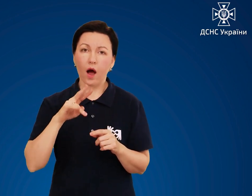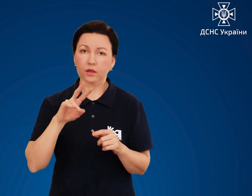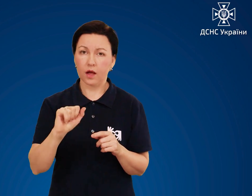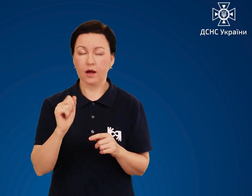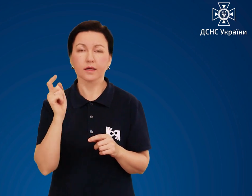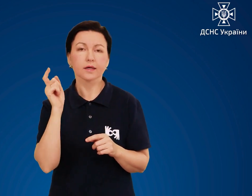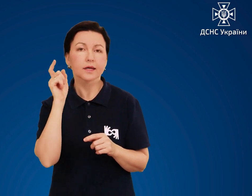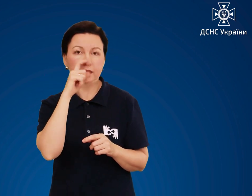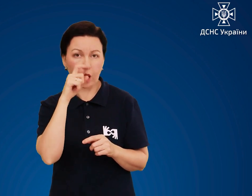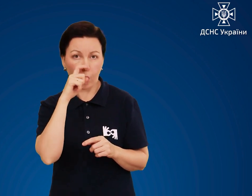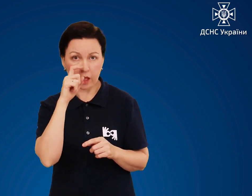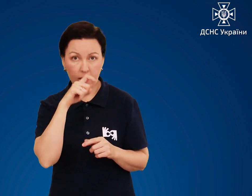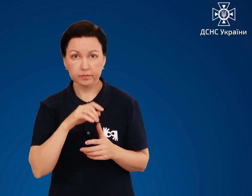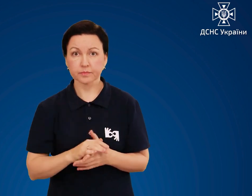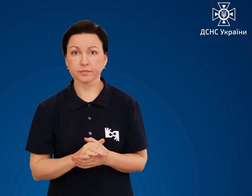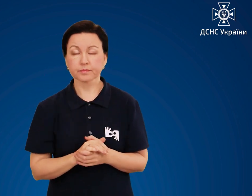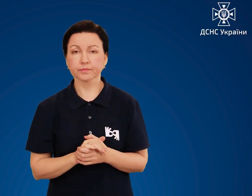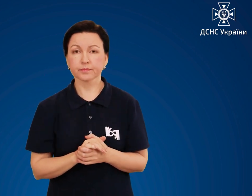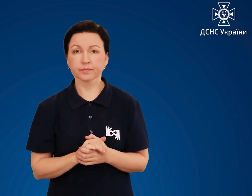соляної кислоти Дякую перегляд!